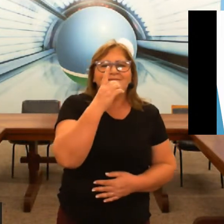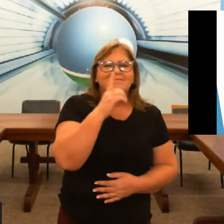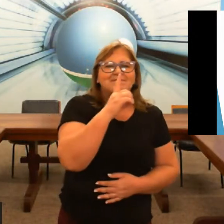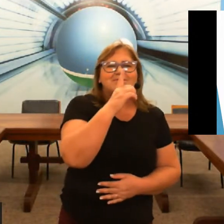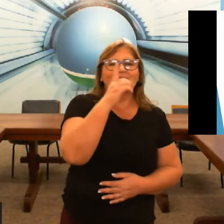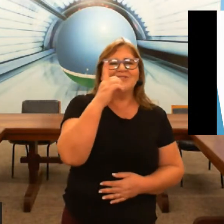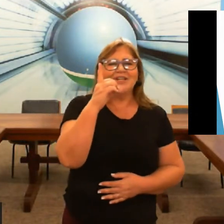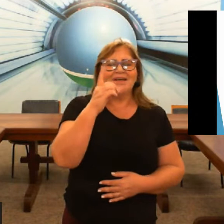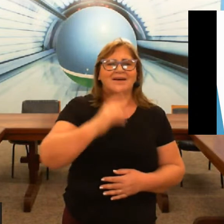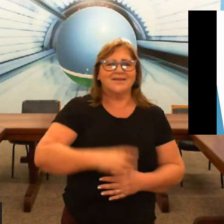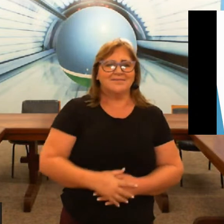bom dia